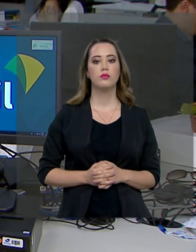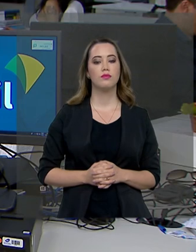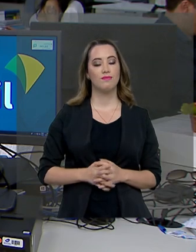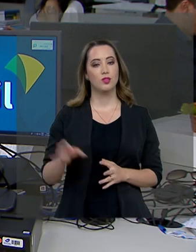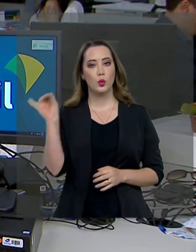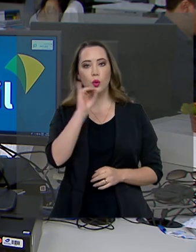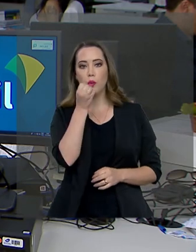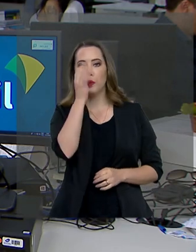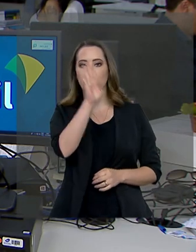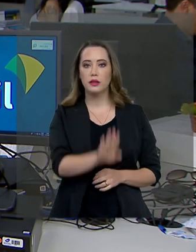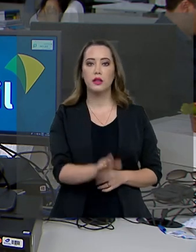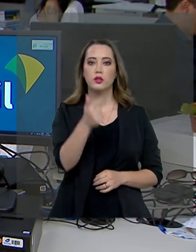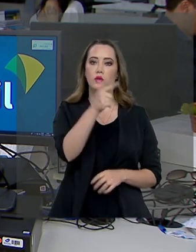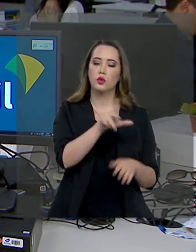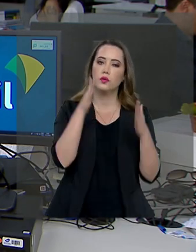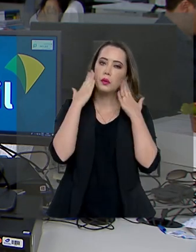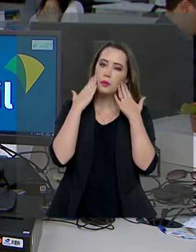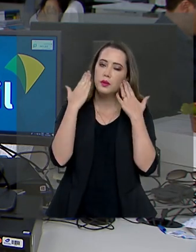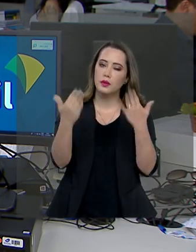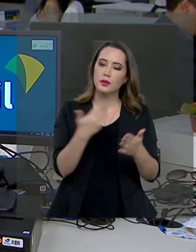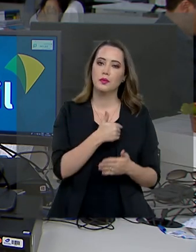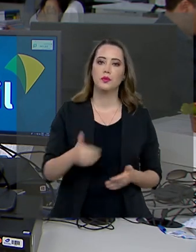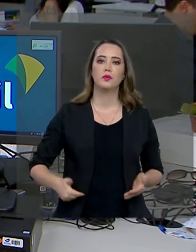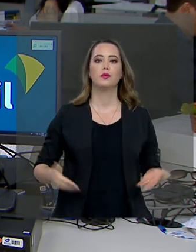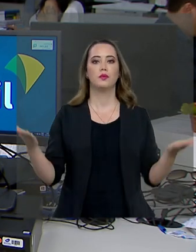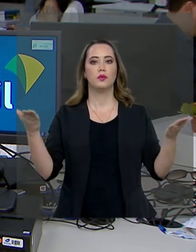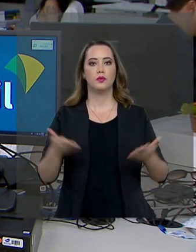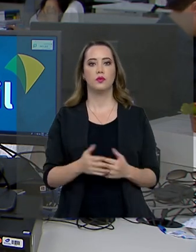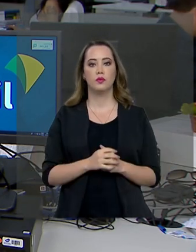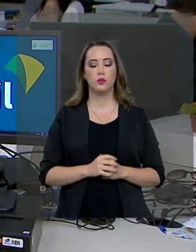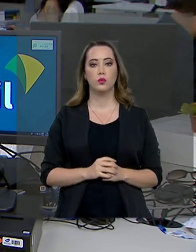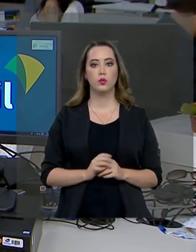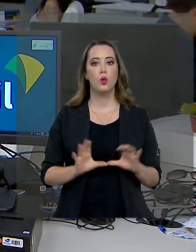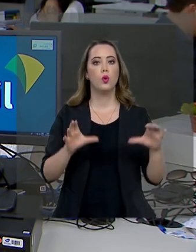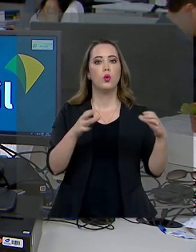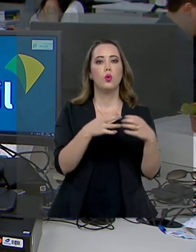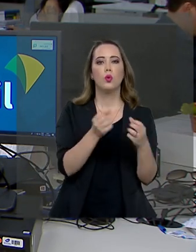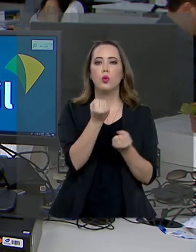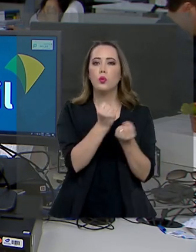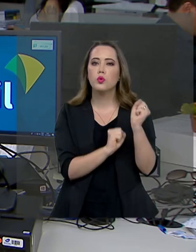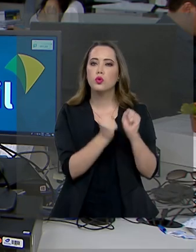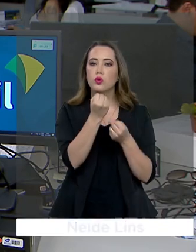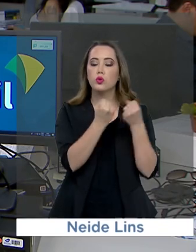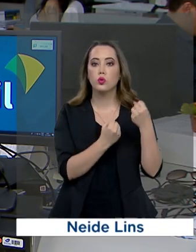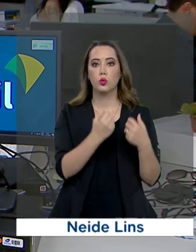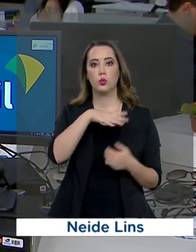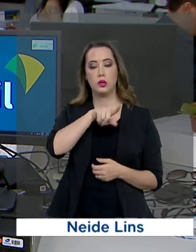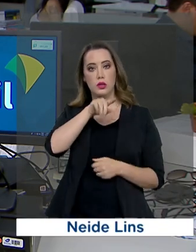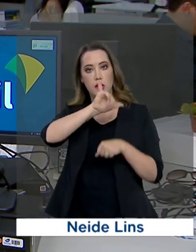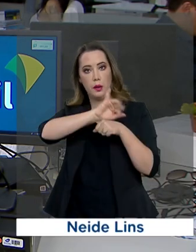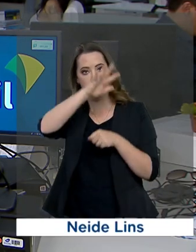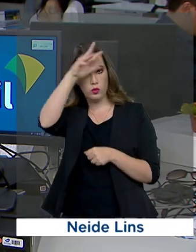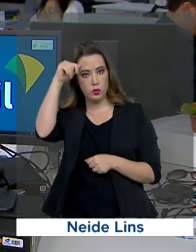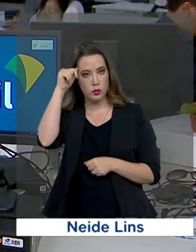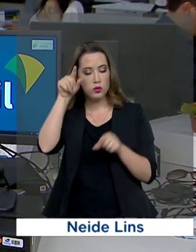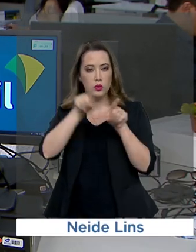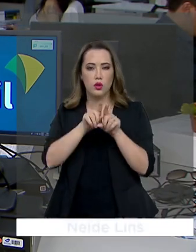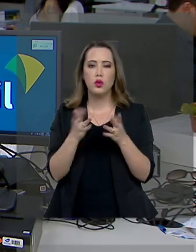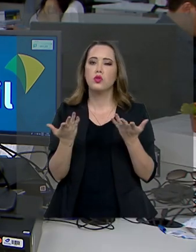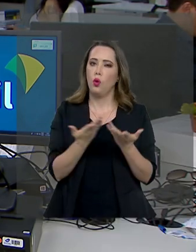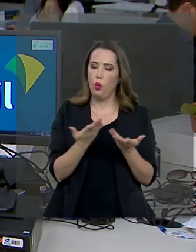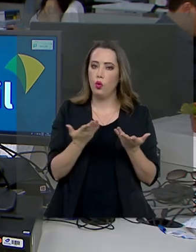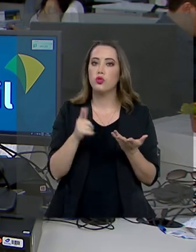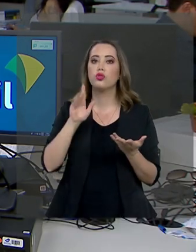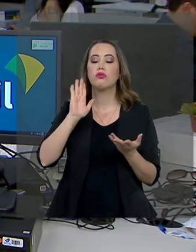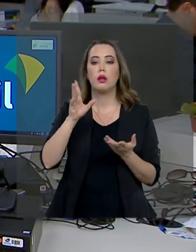Olá, boa tarde. Estamos de volta com mais uma edição do Governo Agora. O polo industrial de Manaus emprega hoje 500 mil